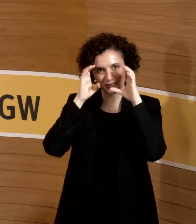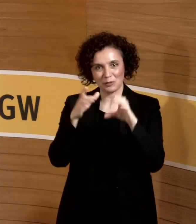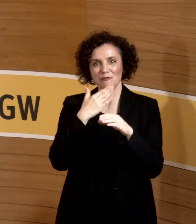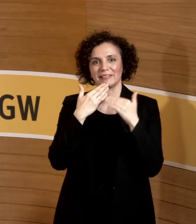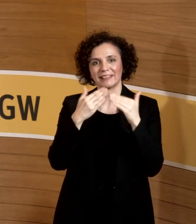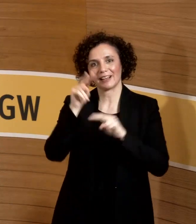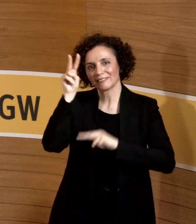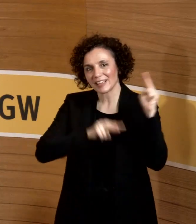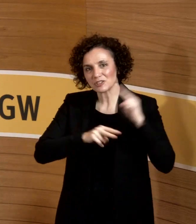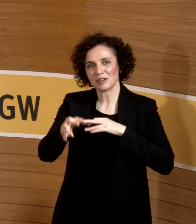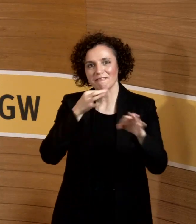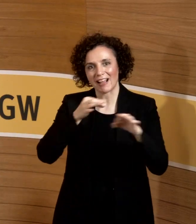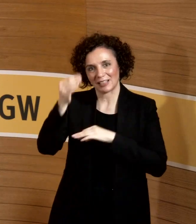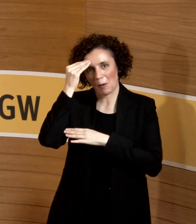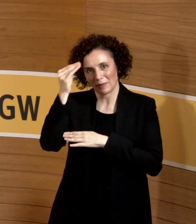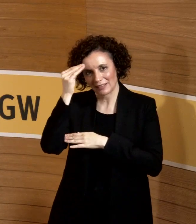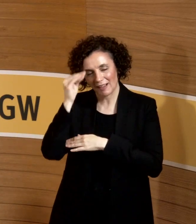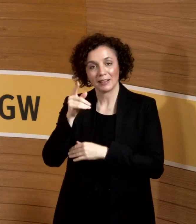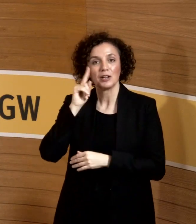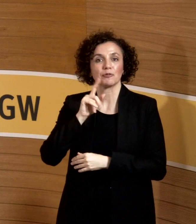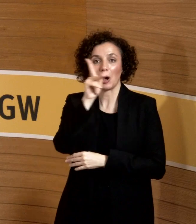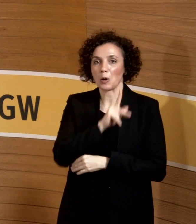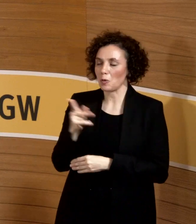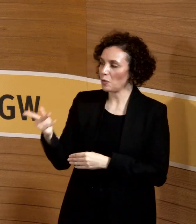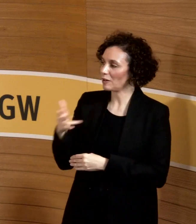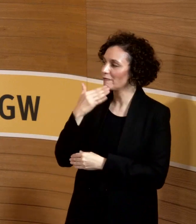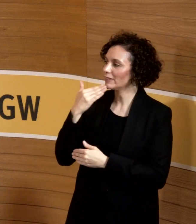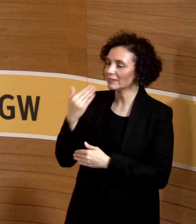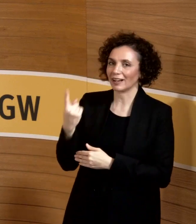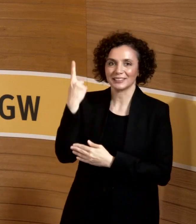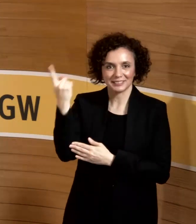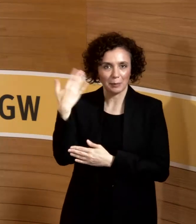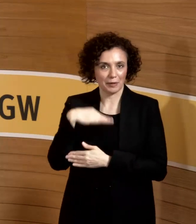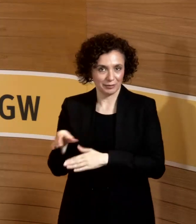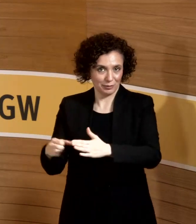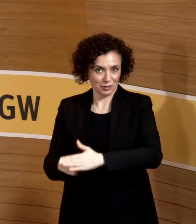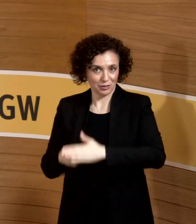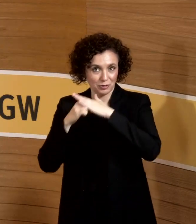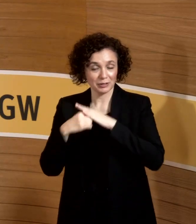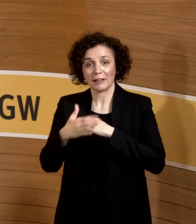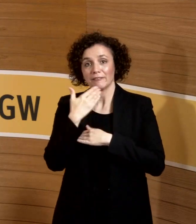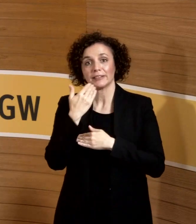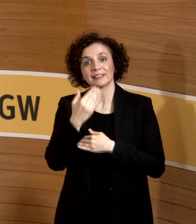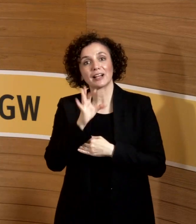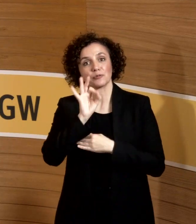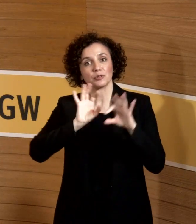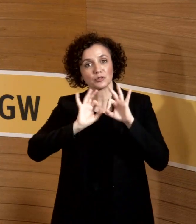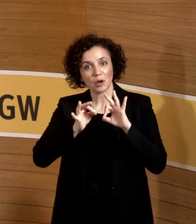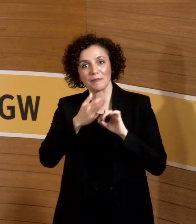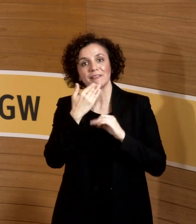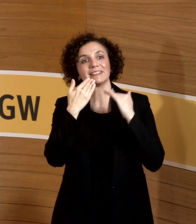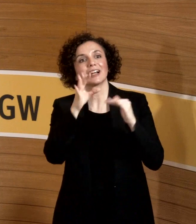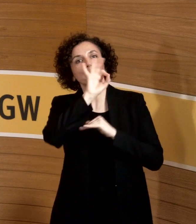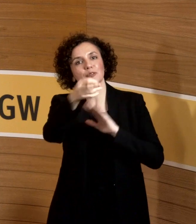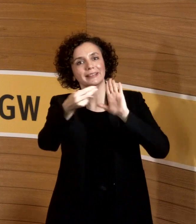und Kommentare. Ihnen vielen Dank, Frau Kuhnert, dass Sie das so schon rübergebracht haben. Vielen Dank fürs Dolmetschen. Vielen Dank für die